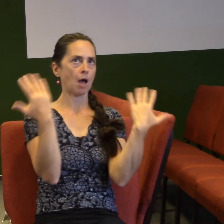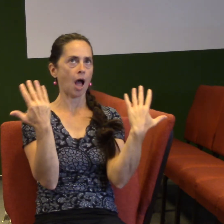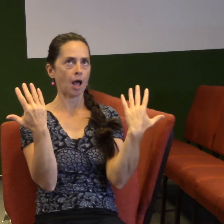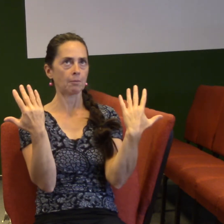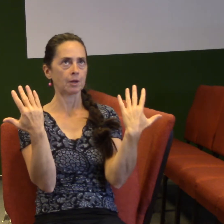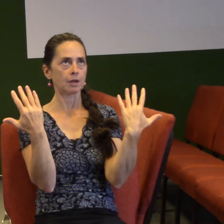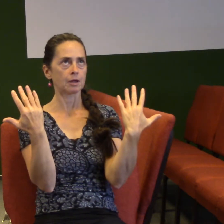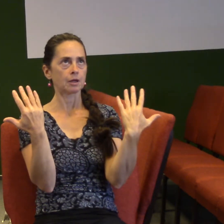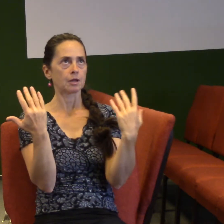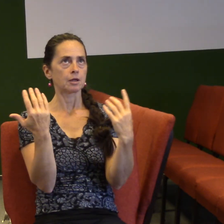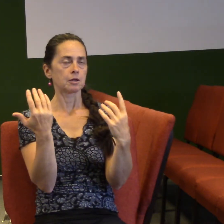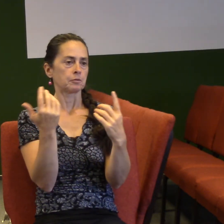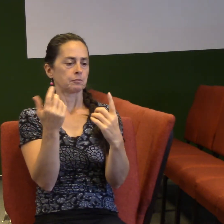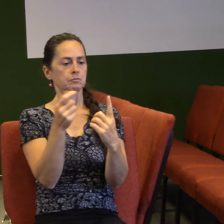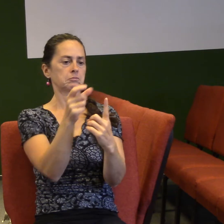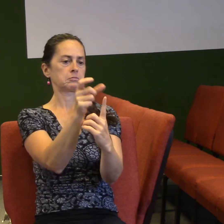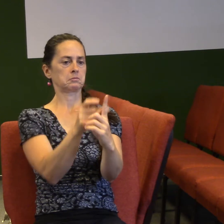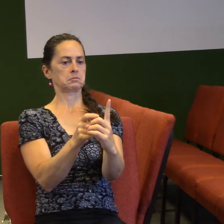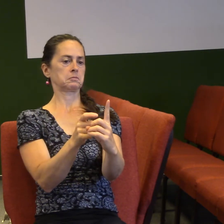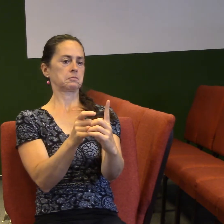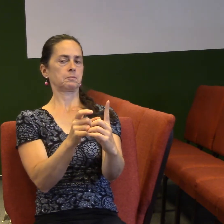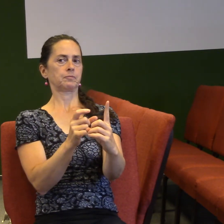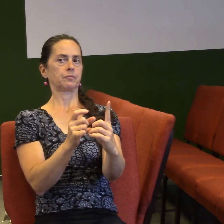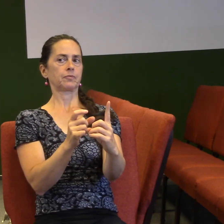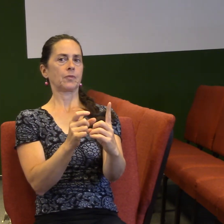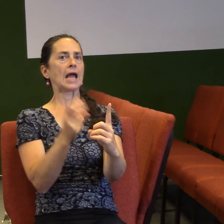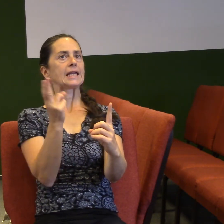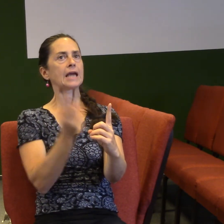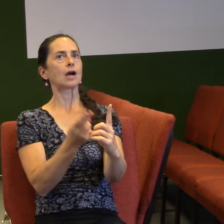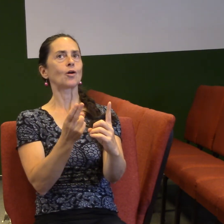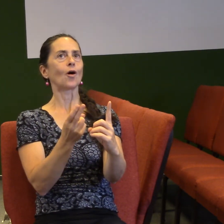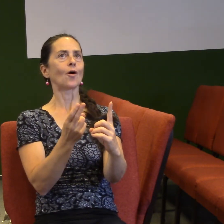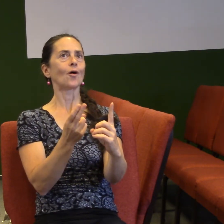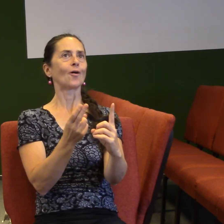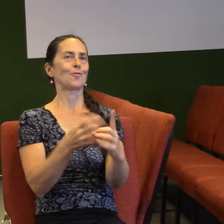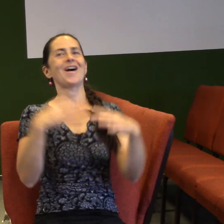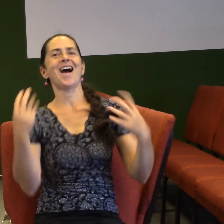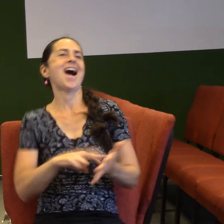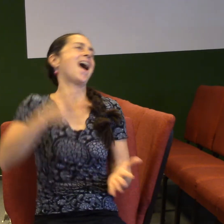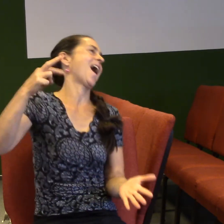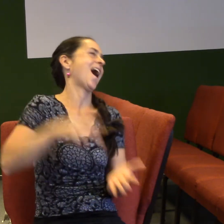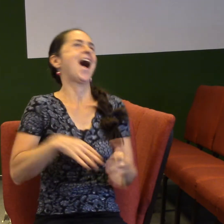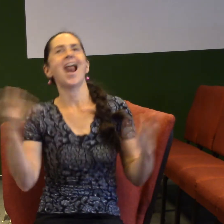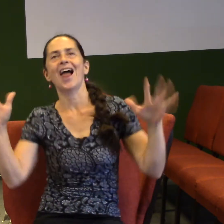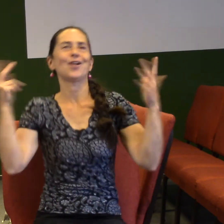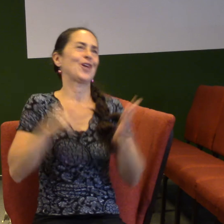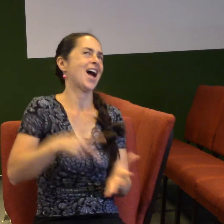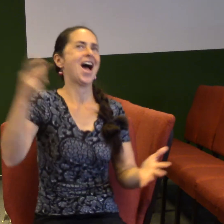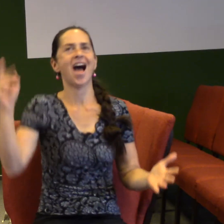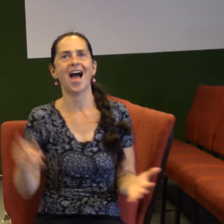takovém, já bych to tak napsal do uvozovek, takový ten rozjástaný haleluják, jo? Že za každým druhým slovem říká